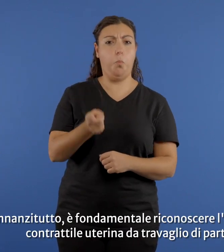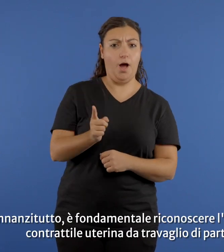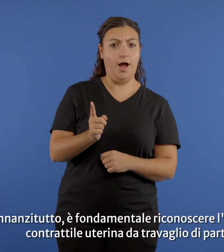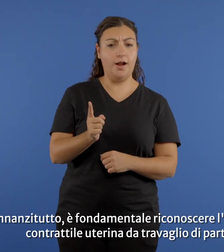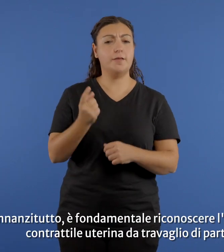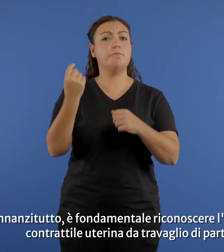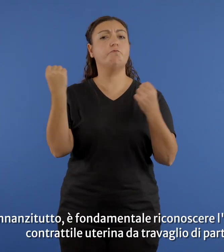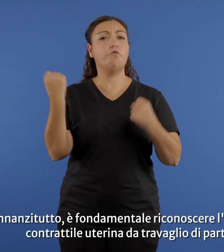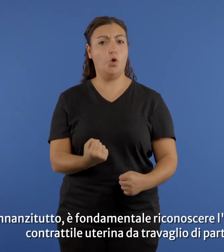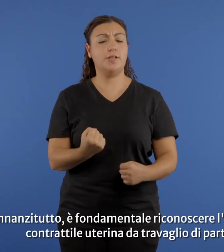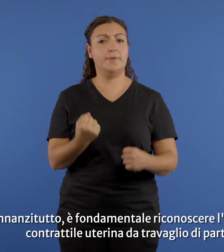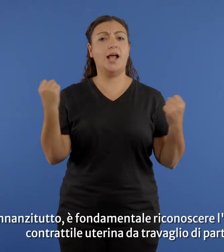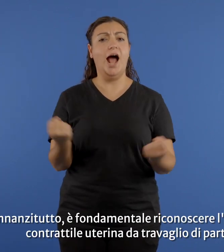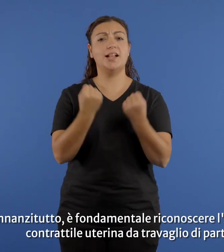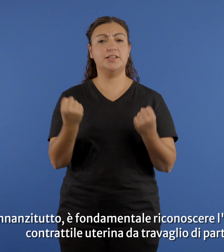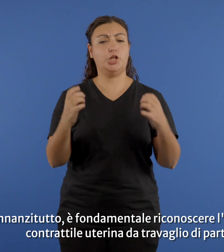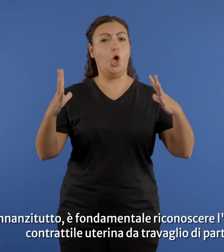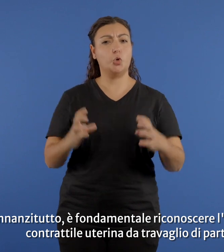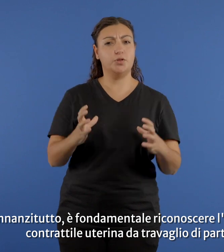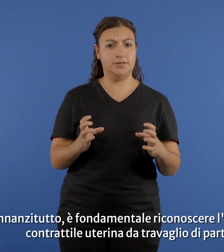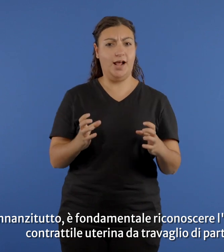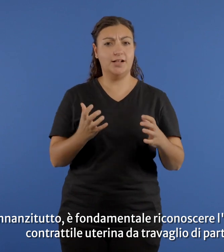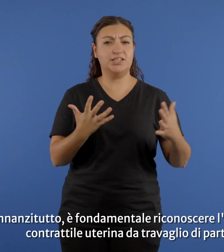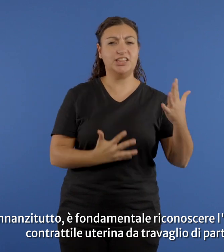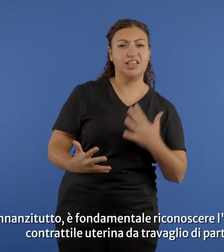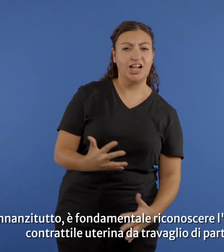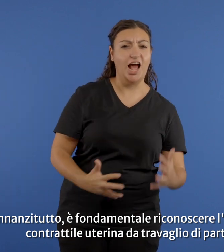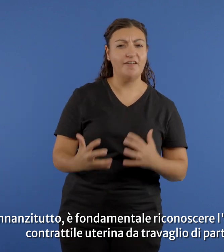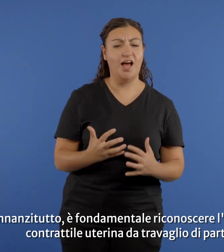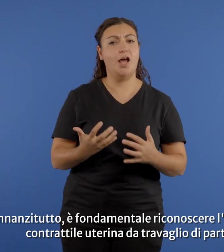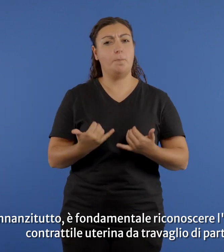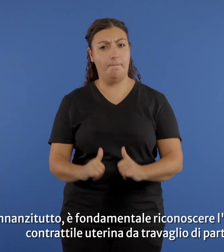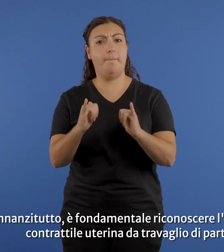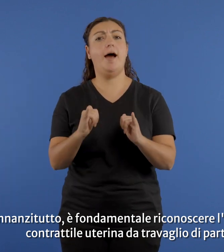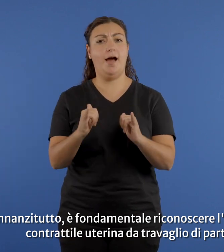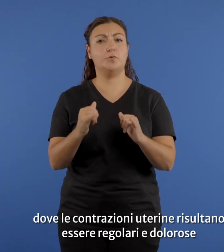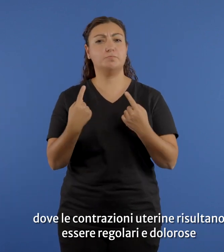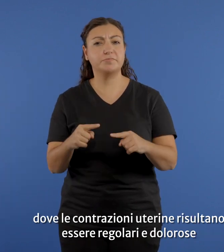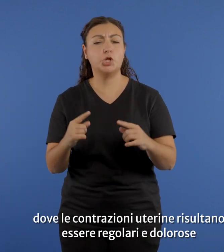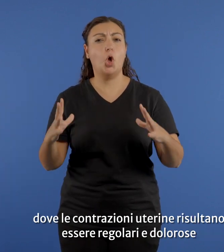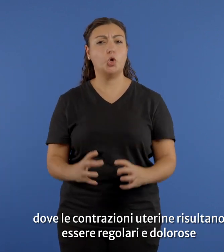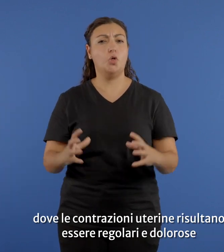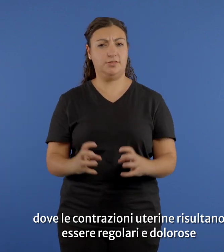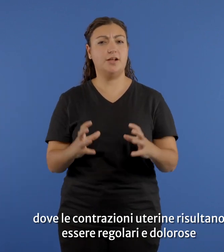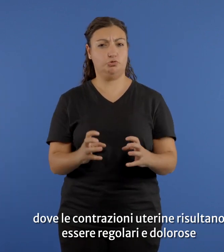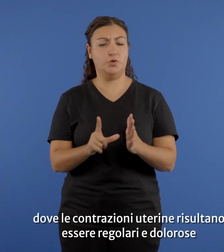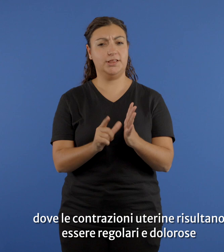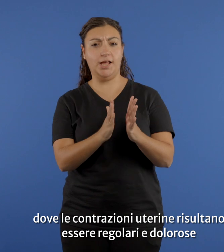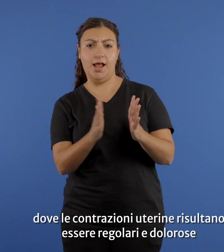Innanzitutto è fondamentale riconoscere l'attività contrattileuterina da travaglio di parto, dove le contrazioni uterine risultano